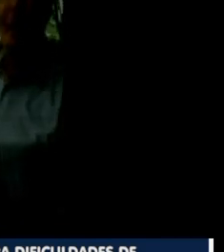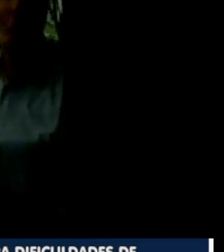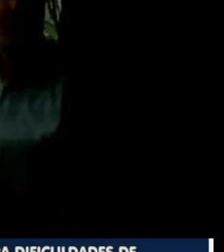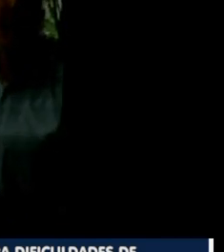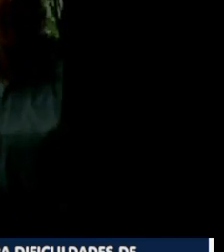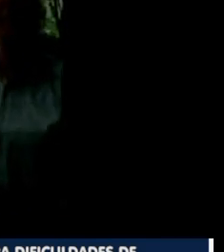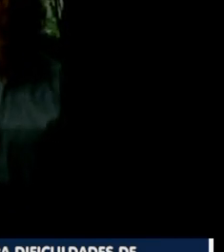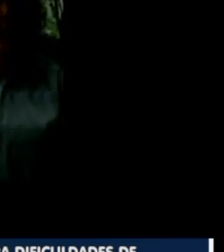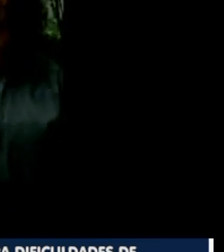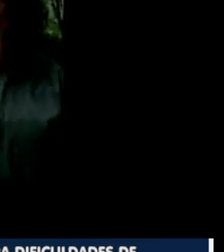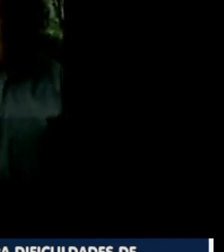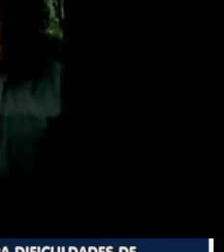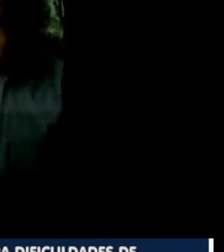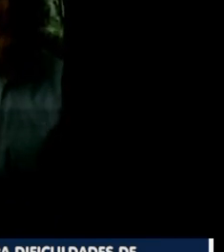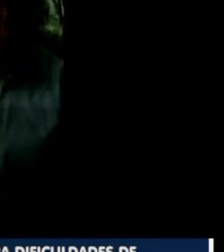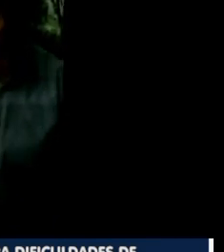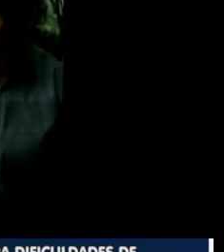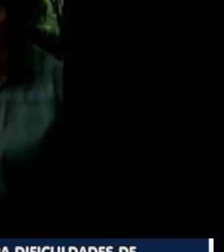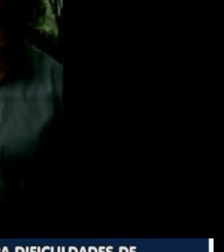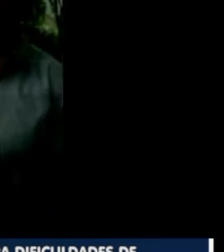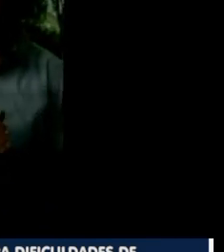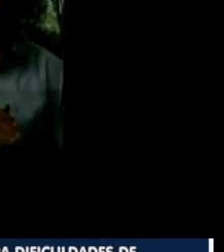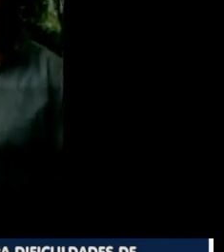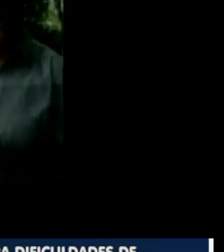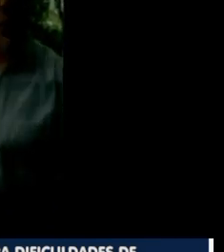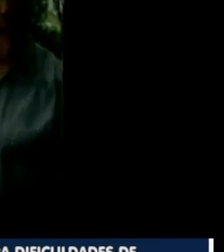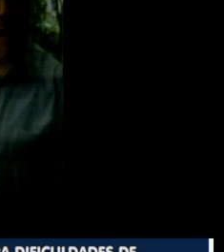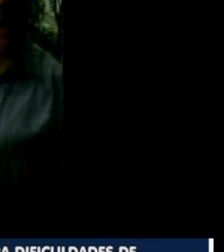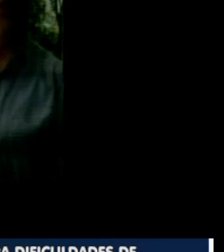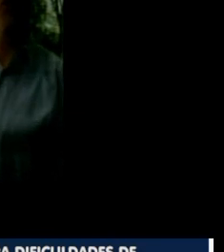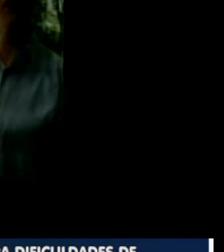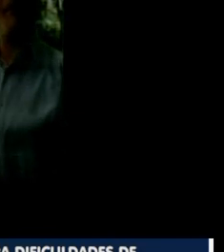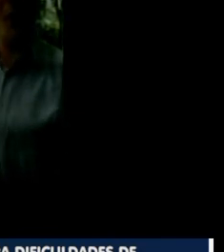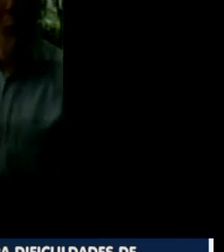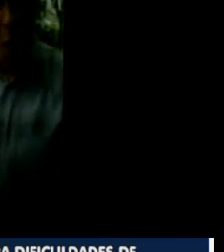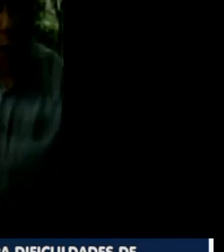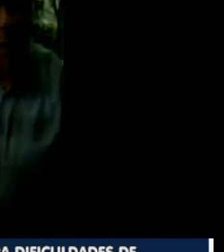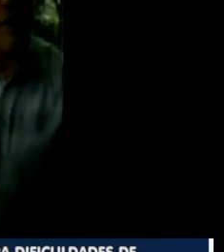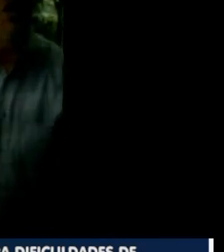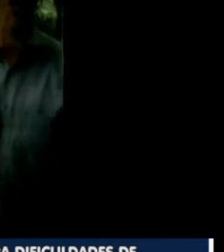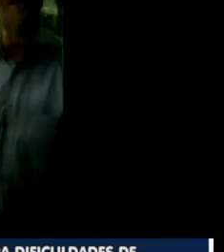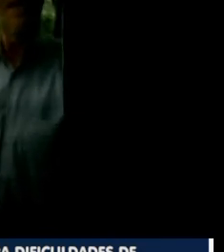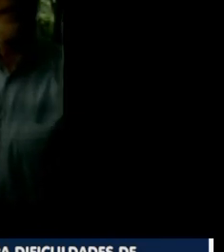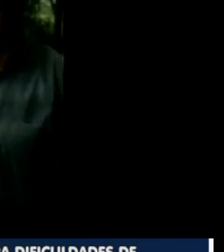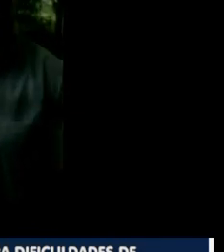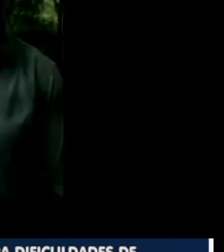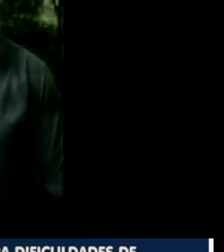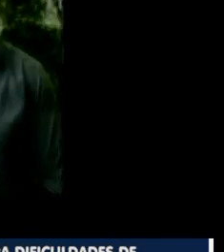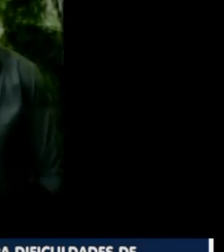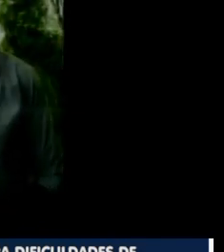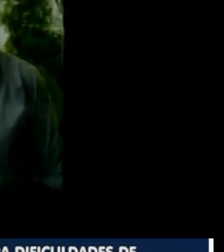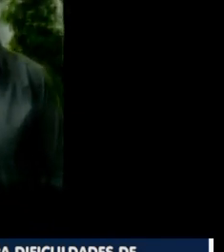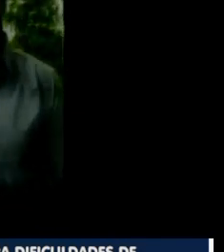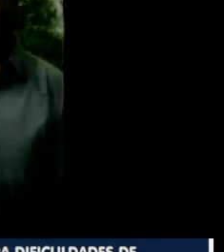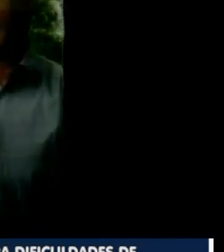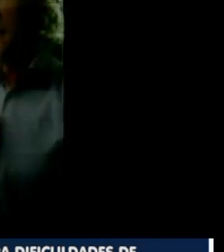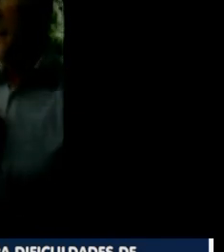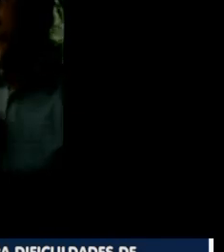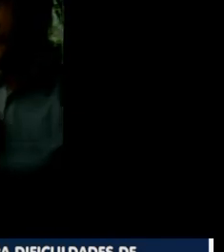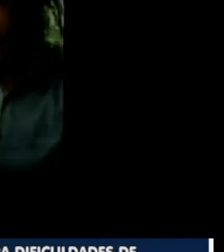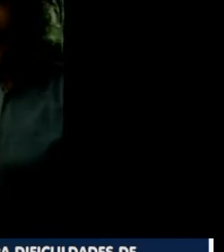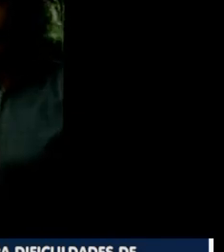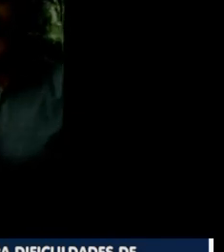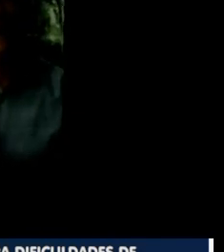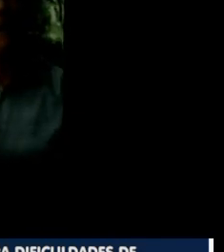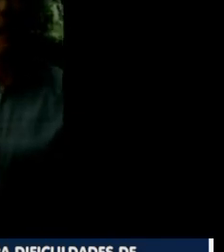cabeça. Eu sei que a chuva provoca buracos, eu sei que a chuva provoca destruição, mas seria,